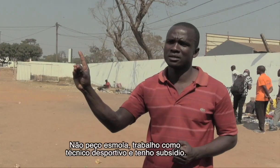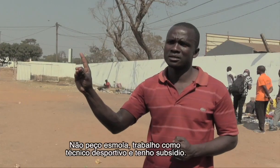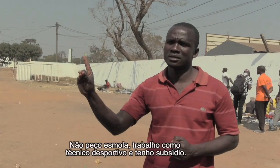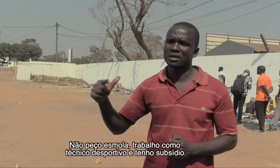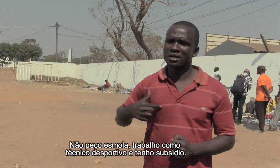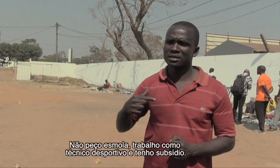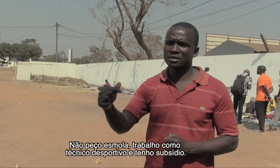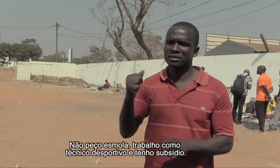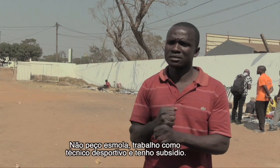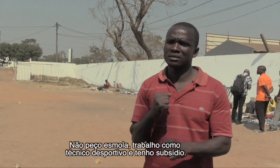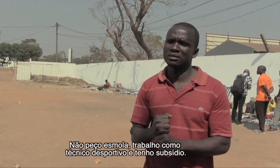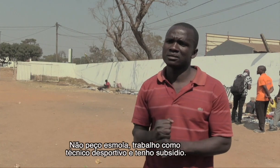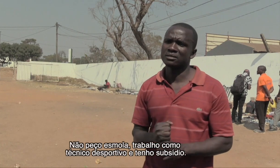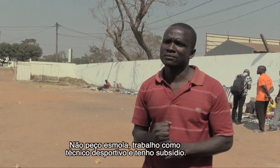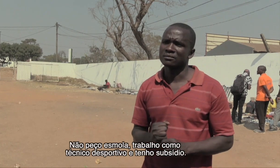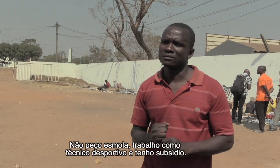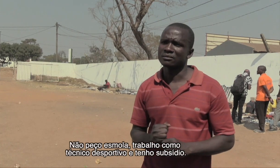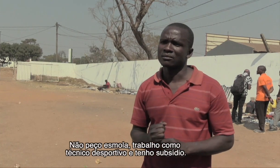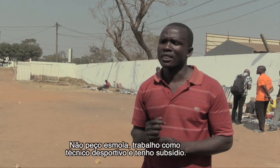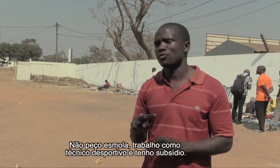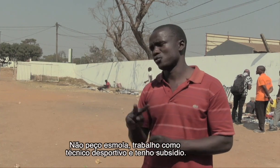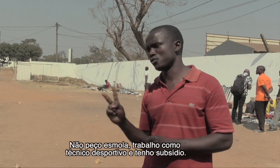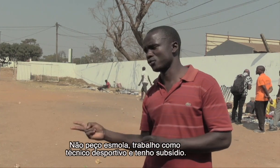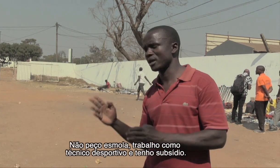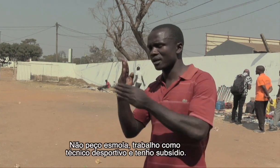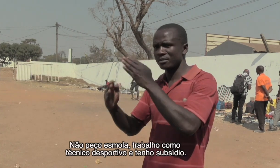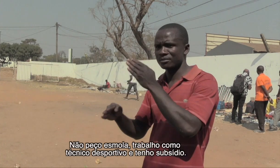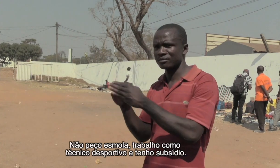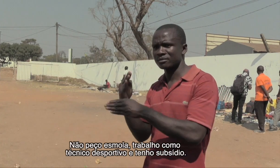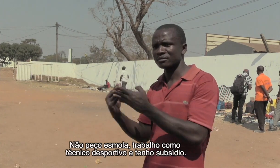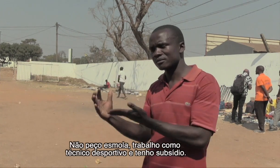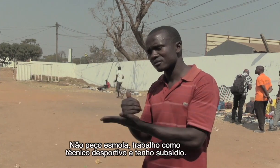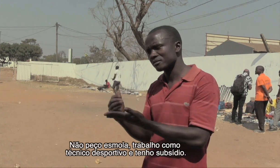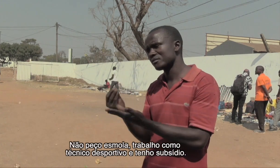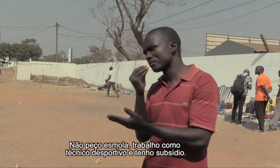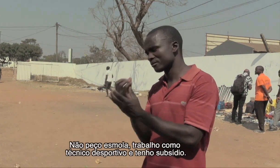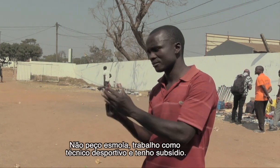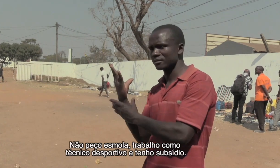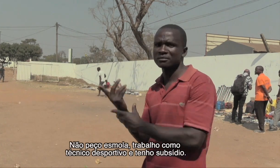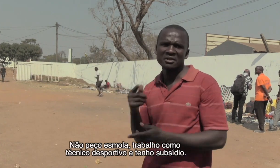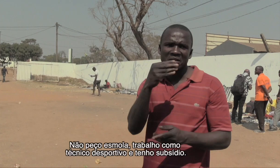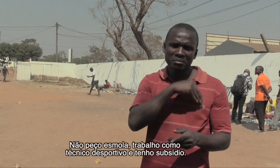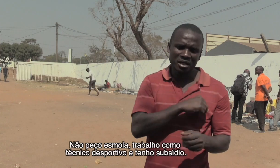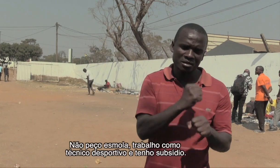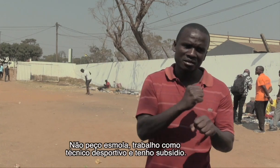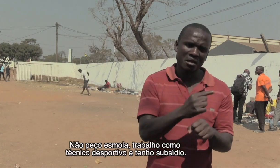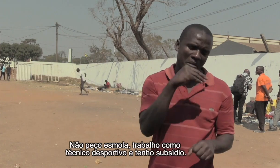Eu não faço isso. Eu trabalho como técnico desportivo na Associação dos Desportos com Associações com Desciências.